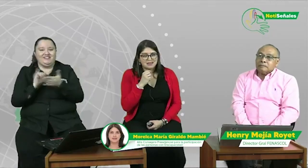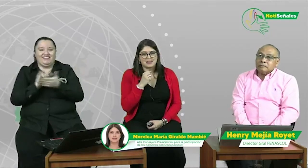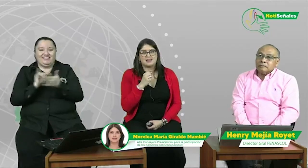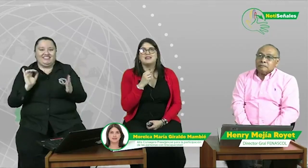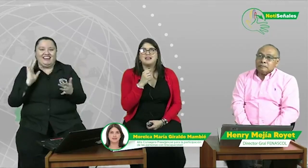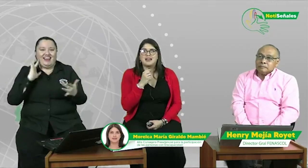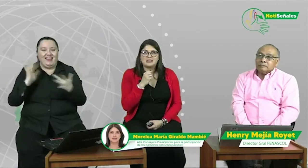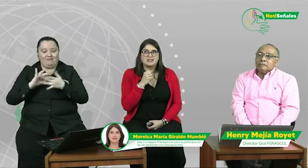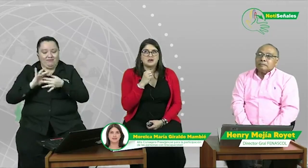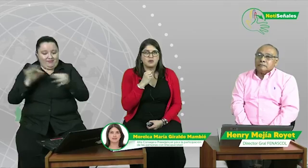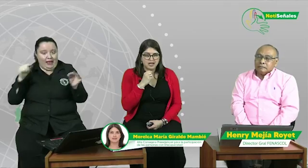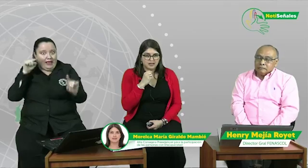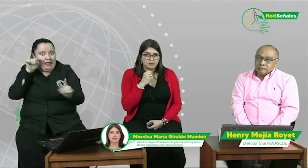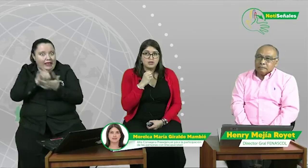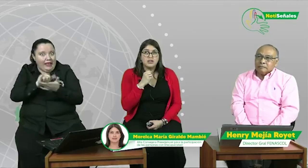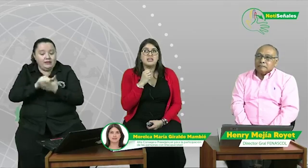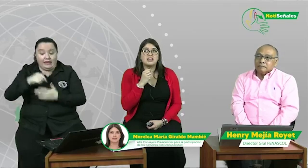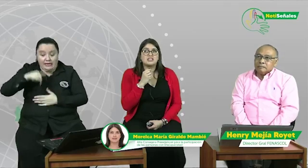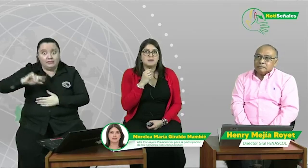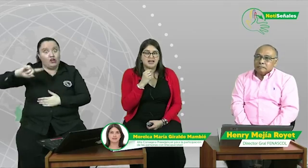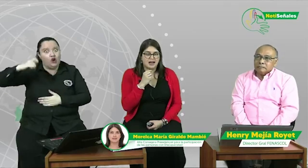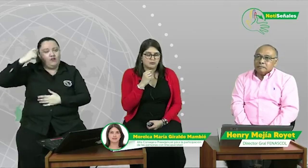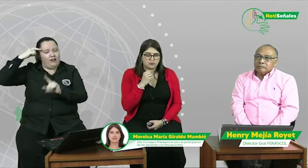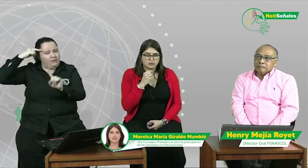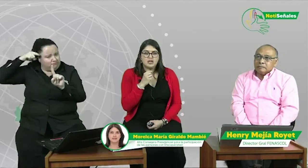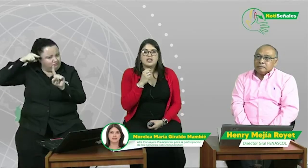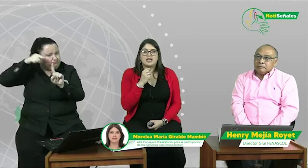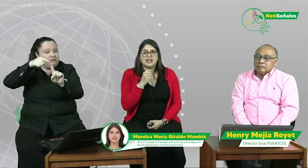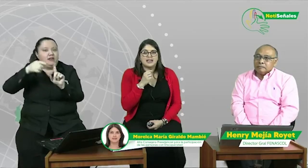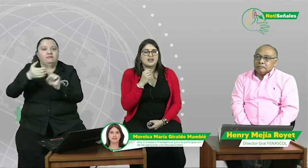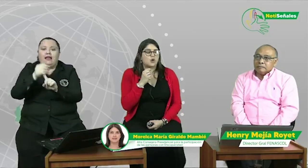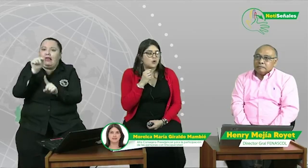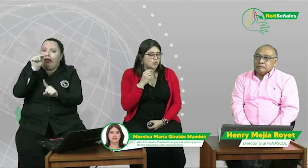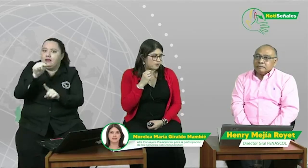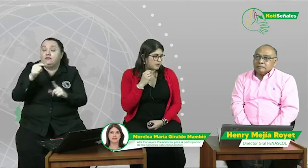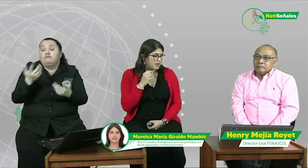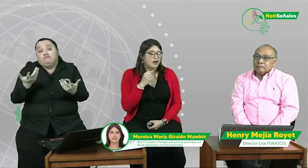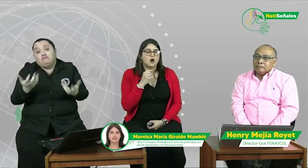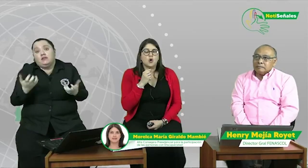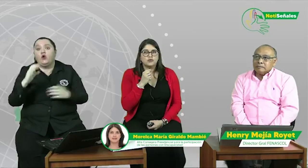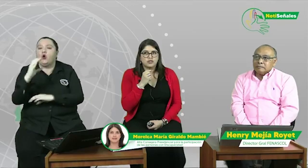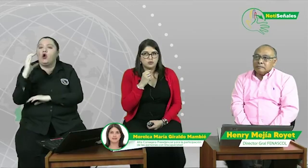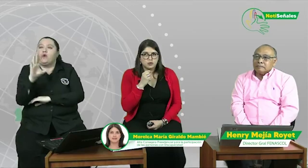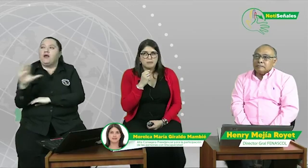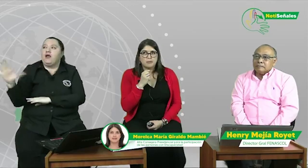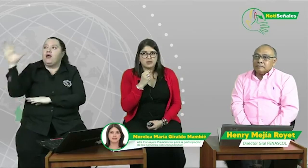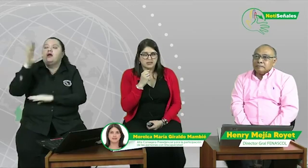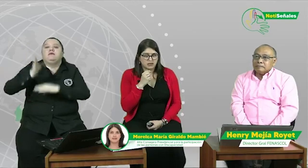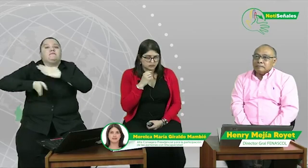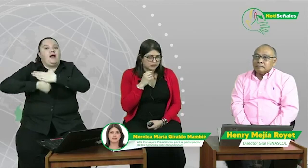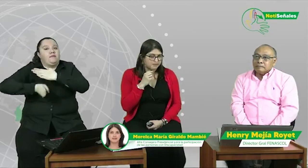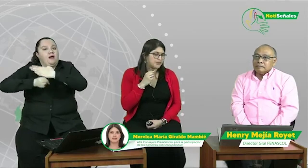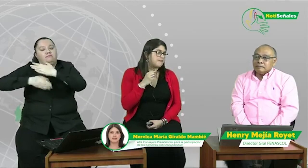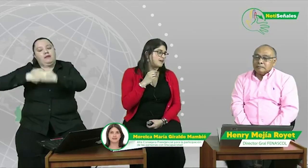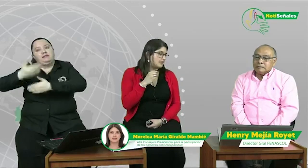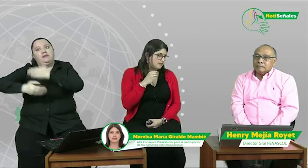de este gobierno y esperamos que Colombia continúe por esa ruta efectivamente